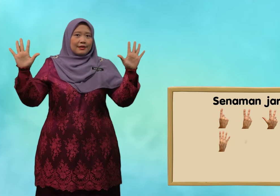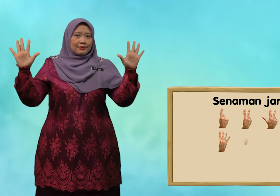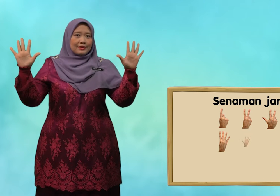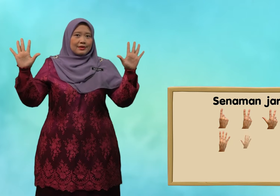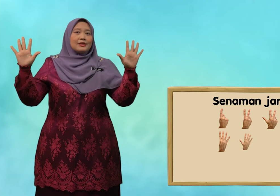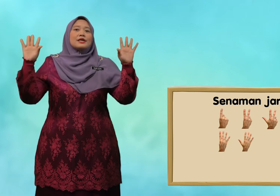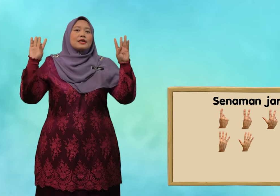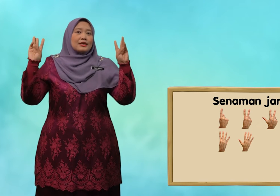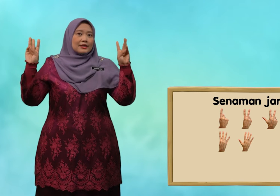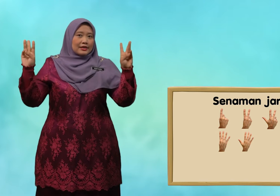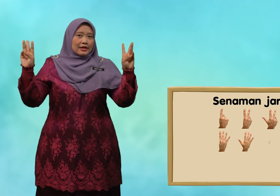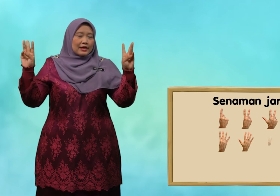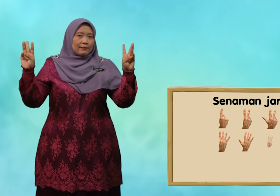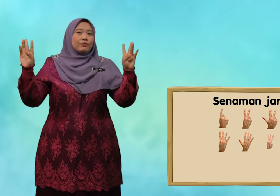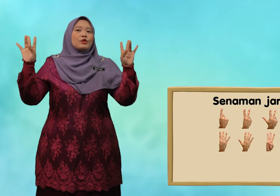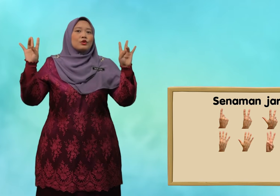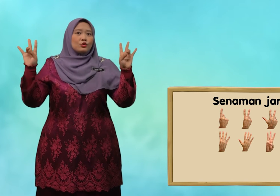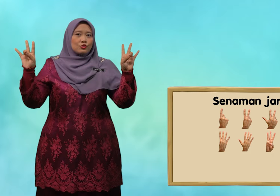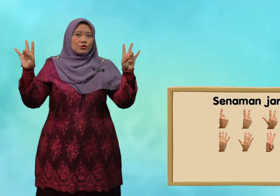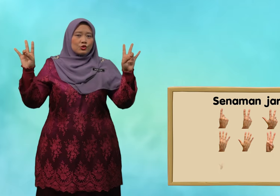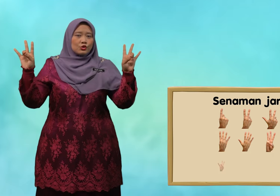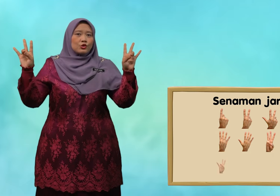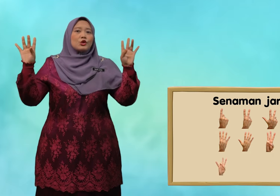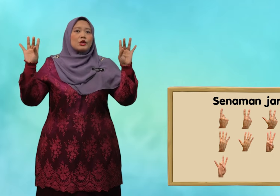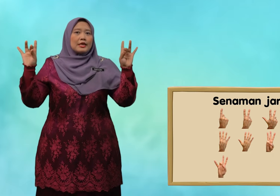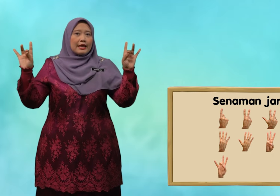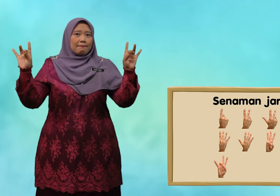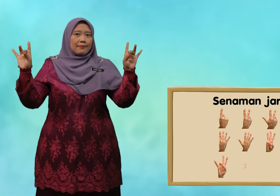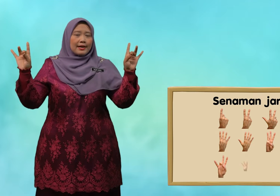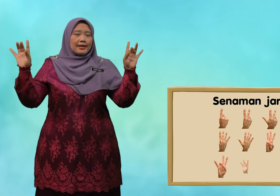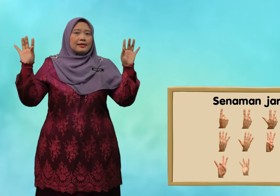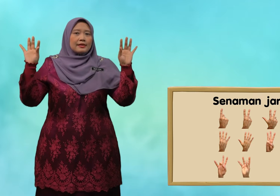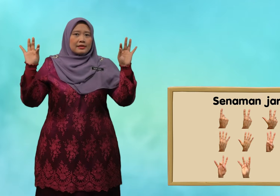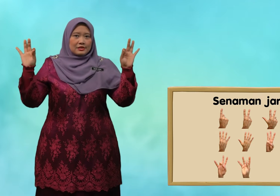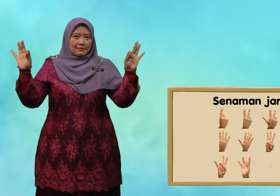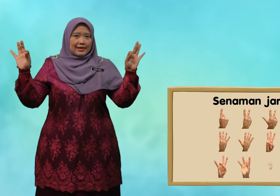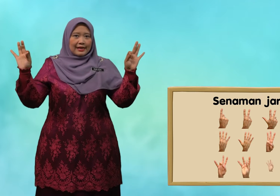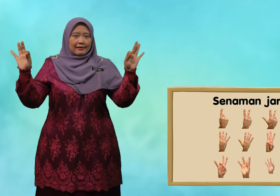lima, enam, tujuh, lapan, sembilan.